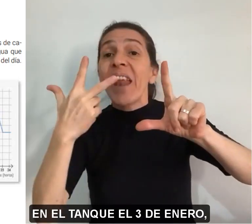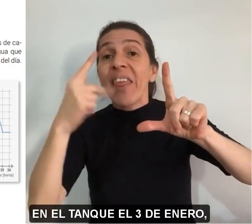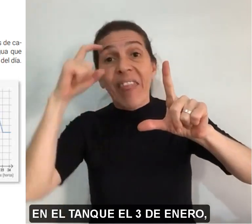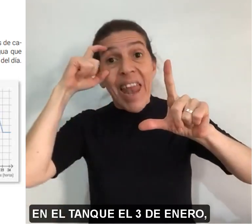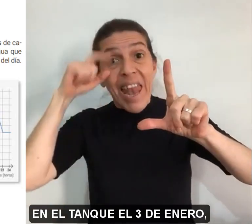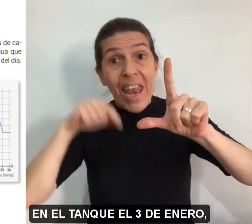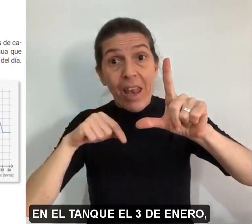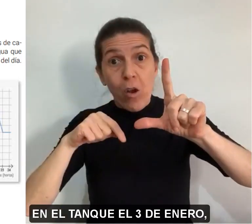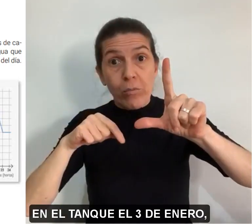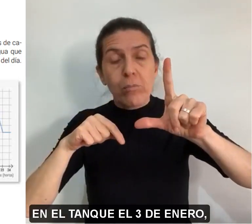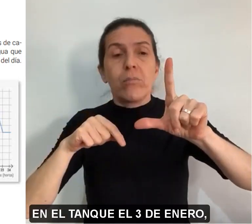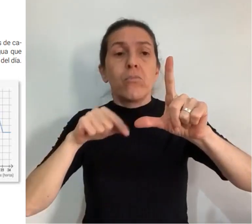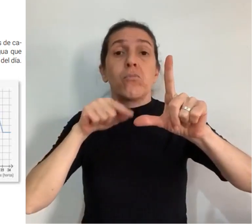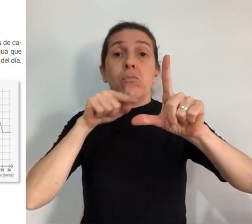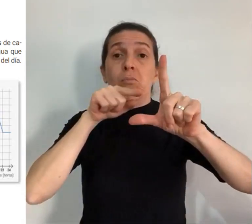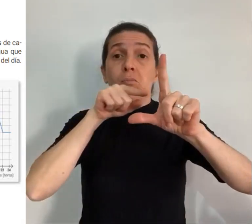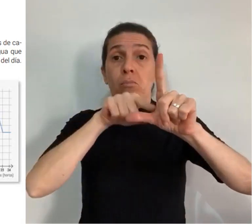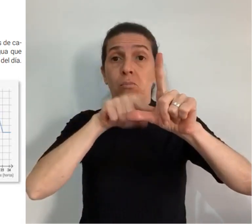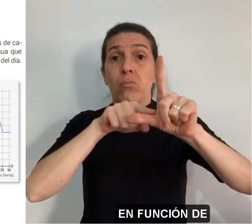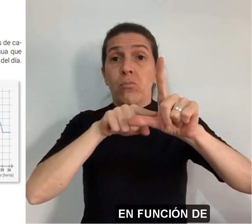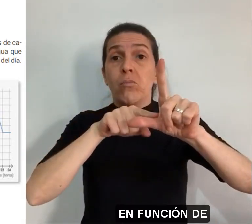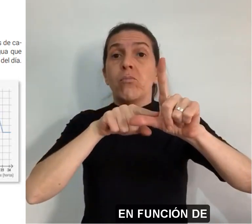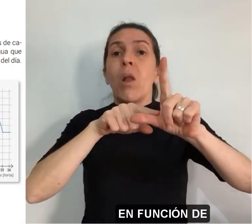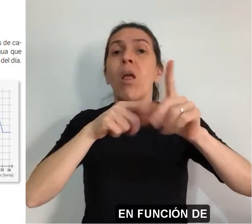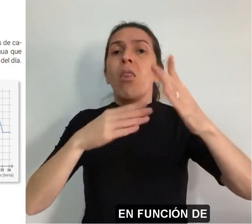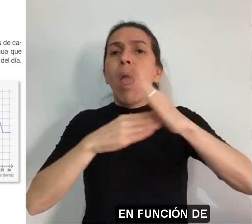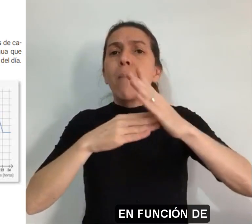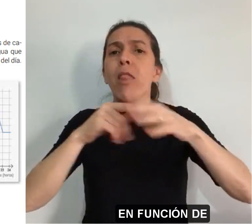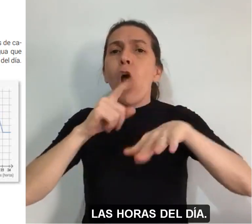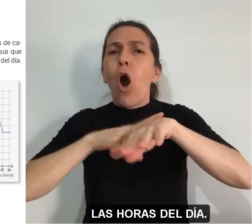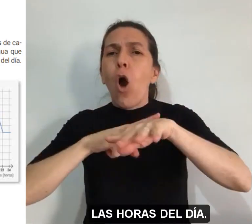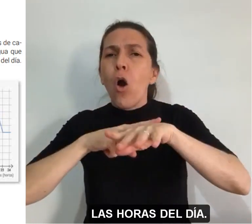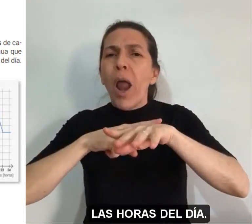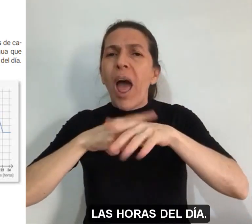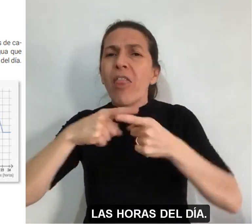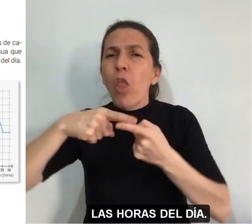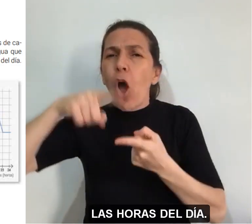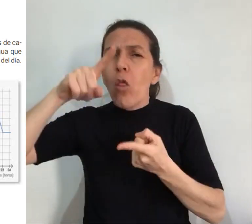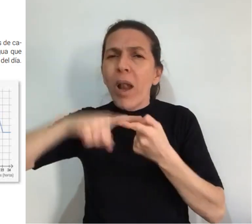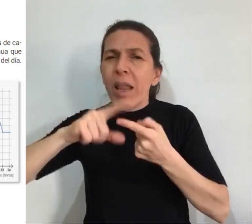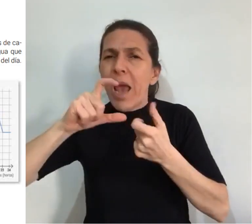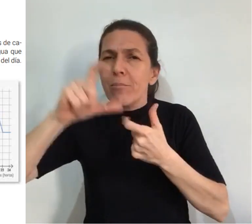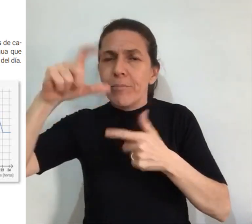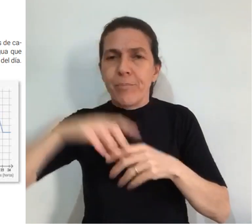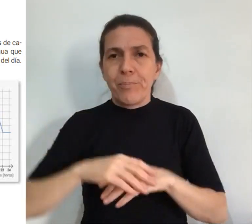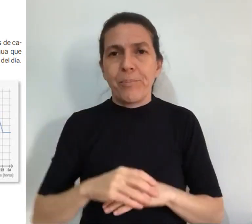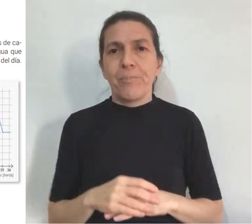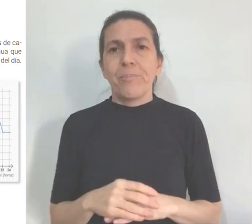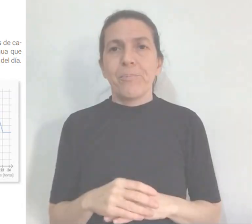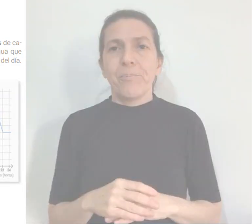el tanque el 3 de enero en función de las horas del día